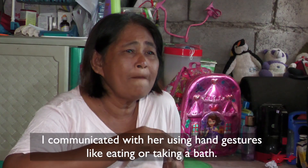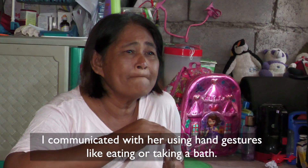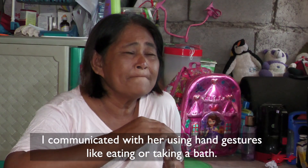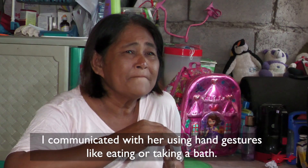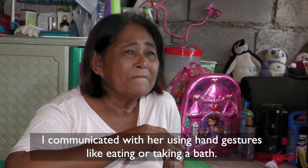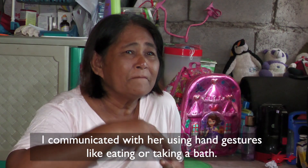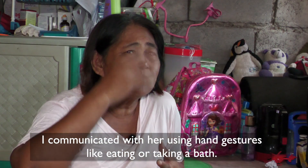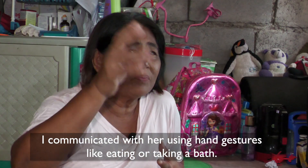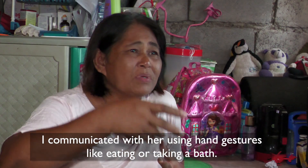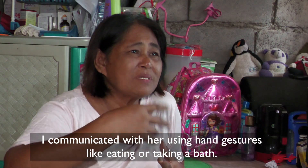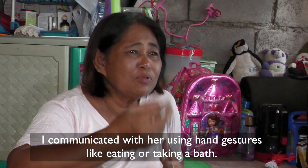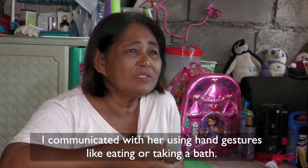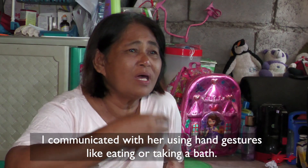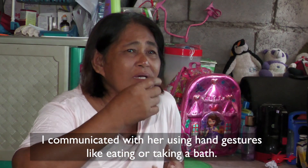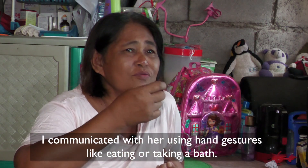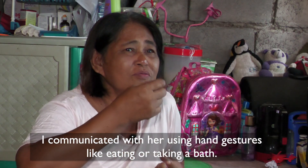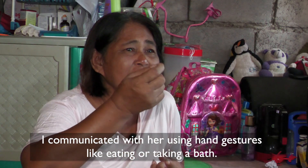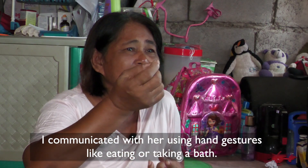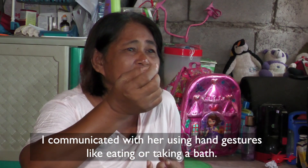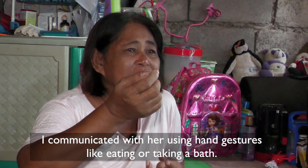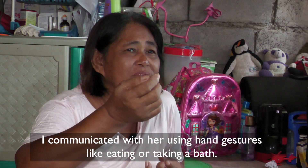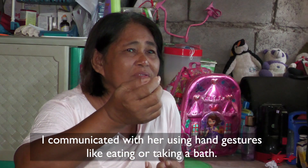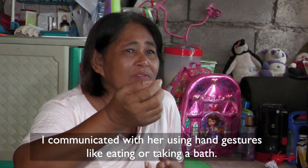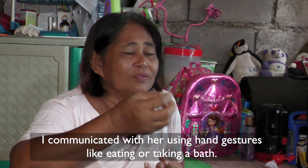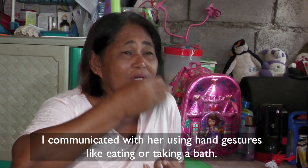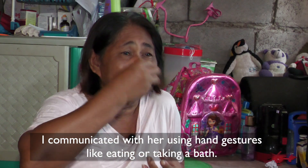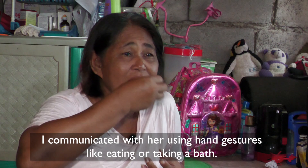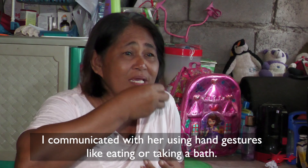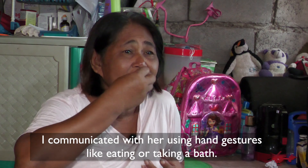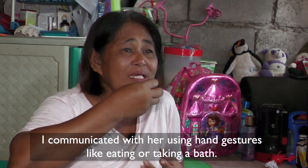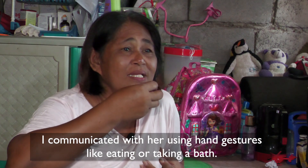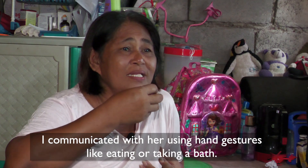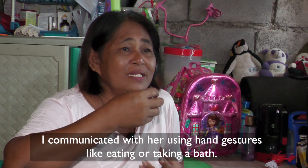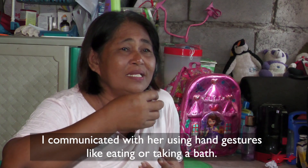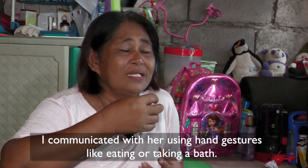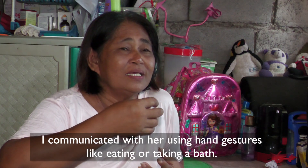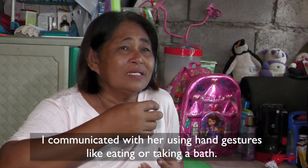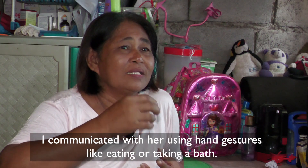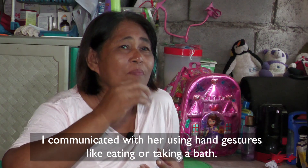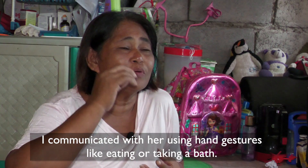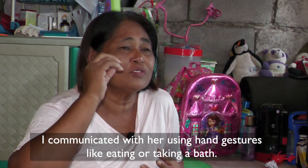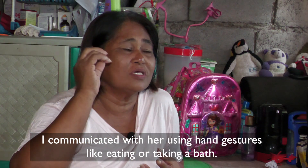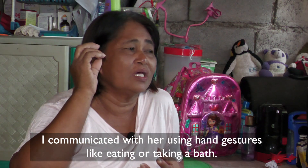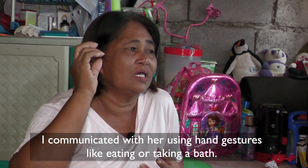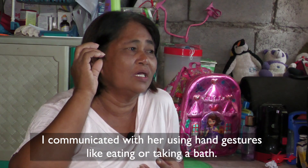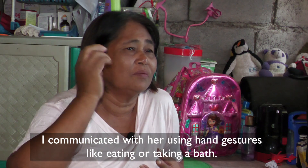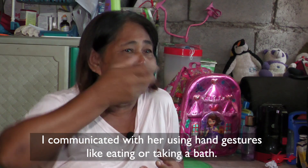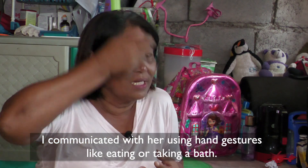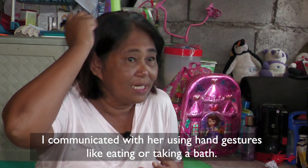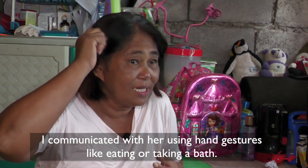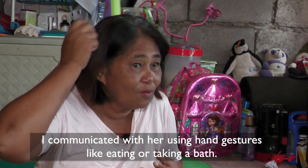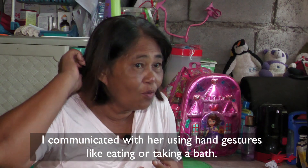pagpasabot lang yung kakain, tapos maliligo,